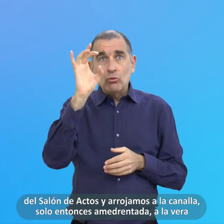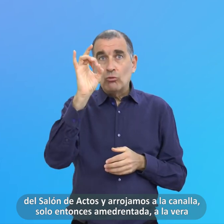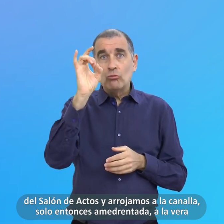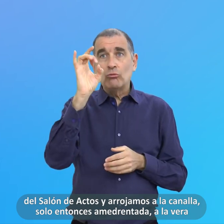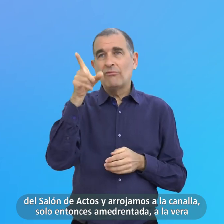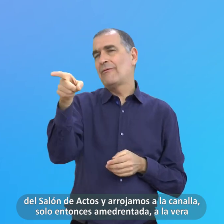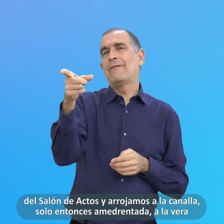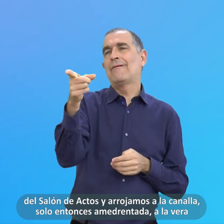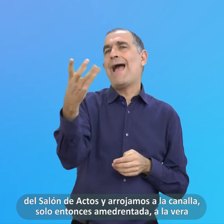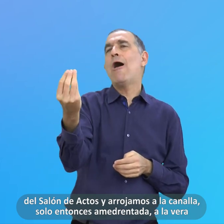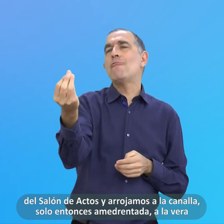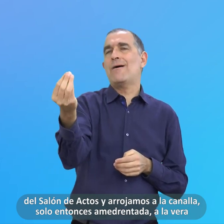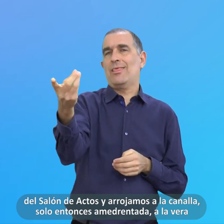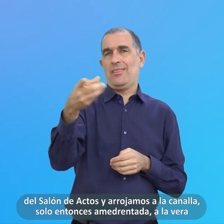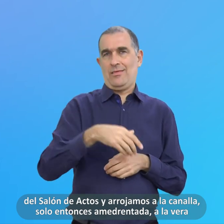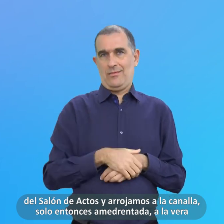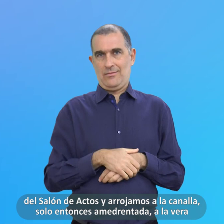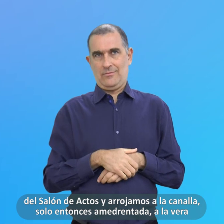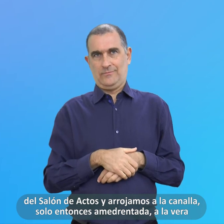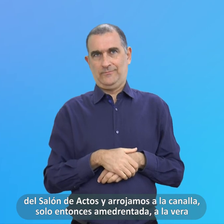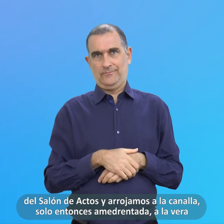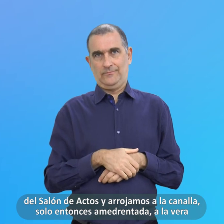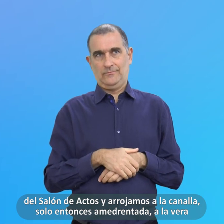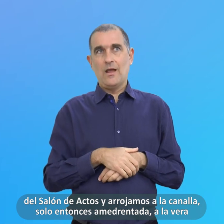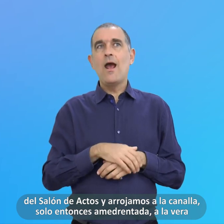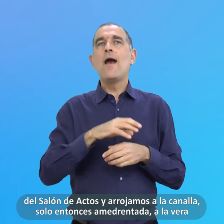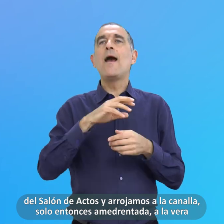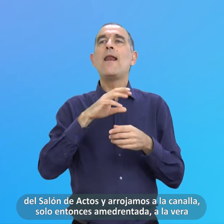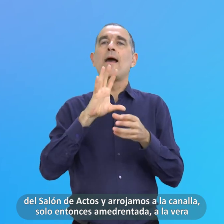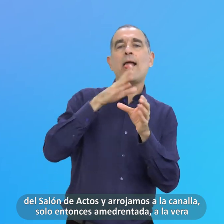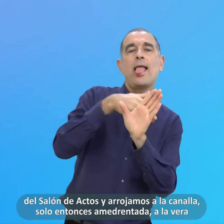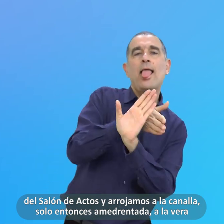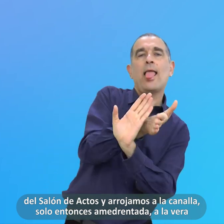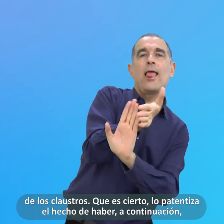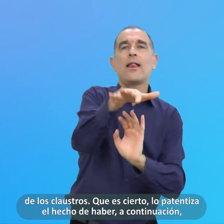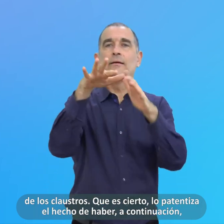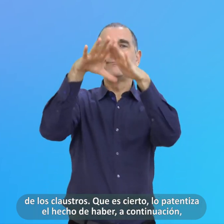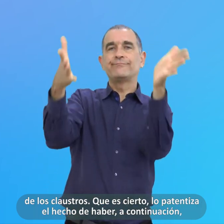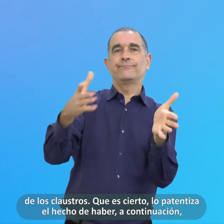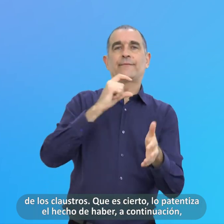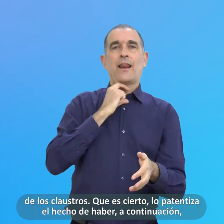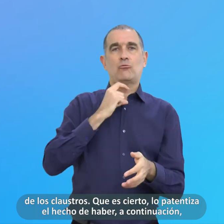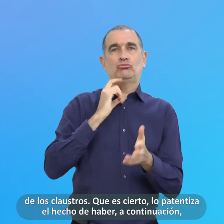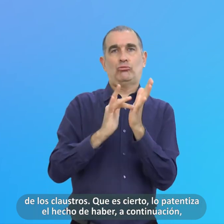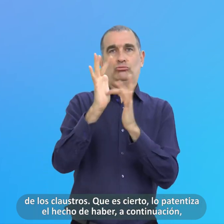Actos Y Arrojamos A La Canalla Solo Entonces Amedrentada A La Vera De Los